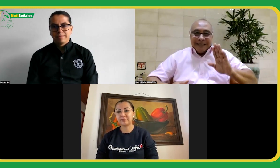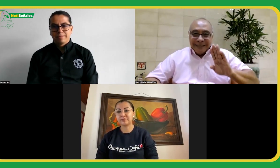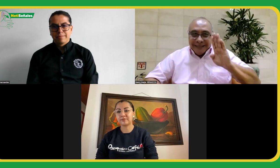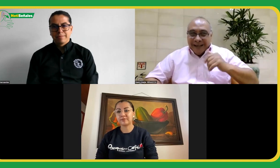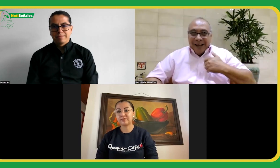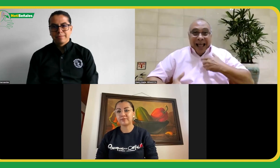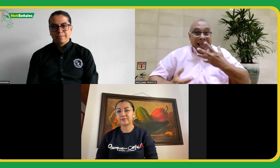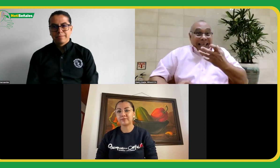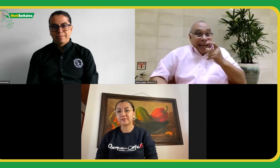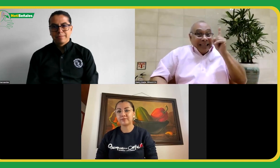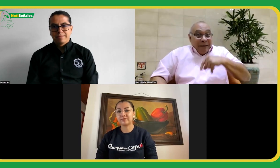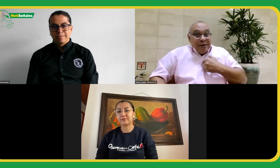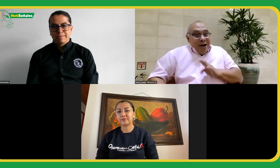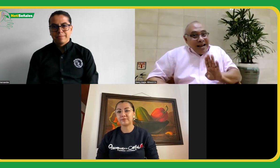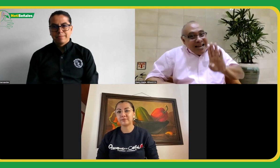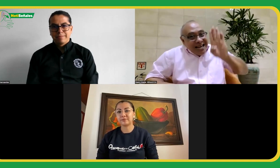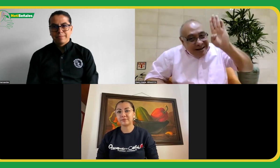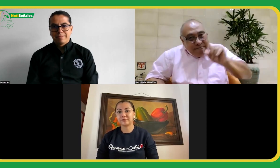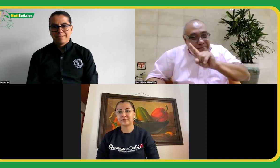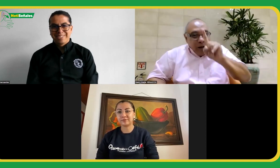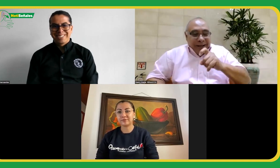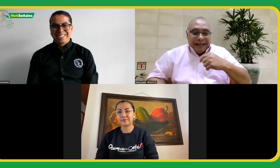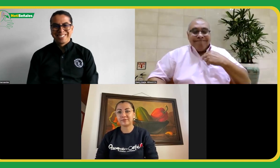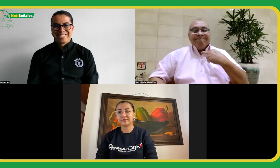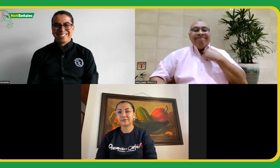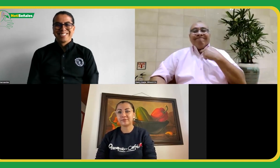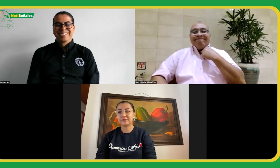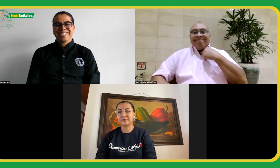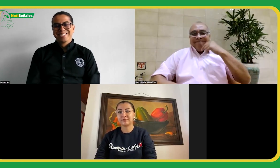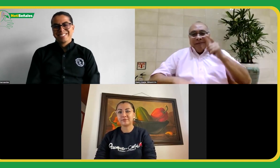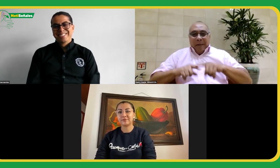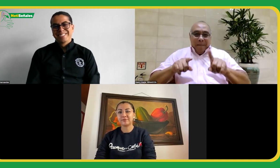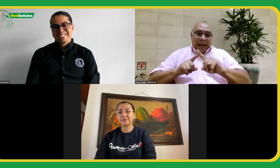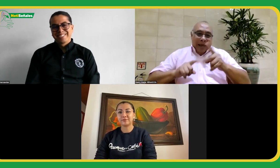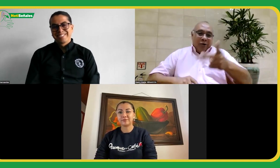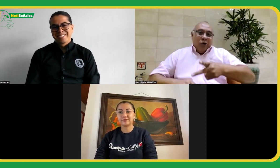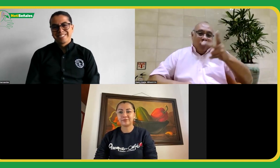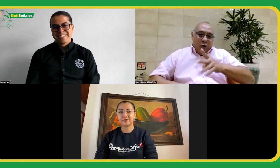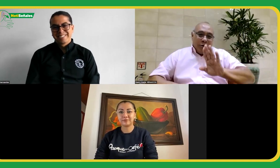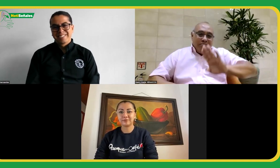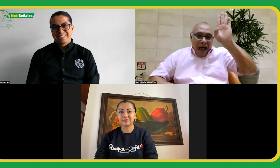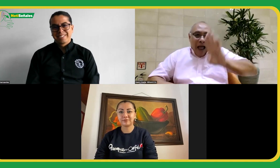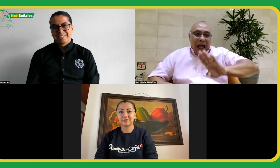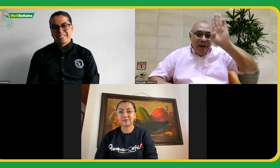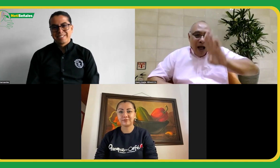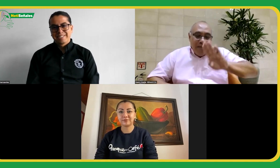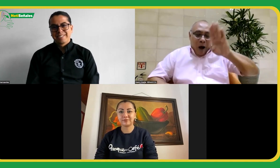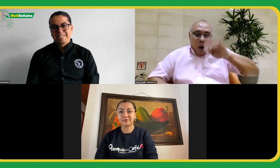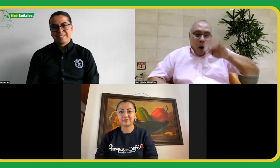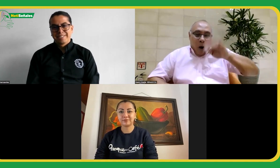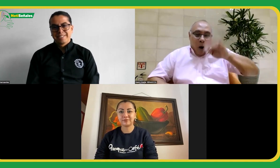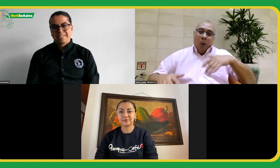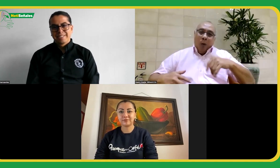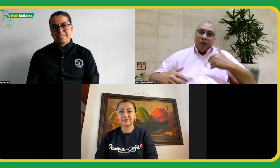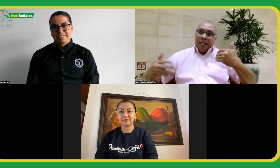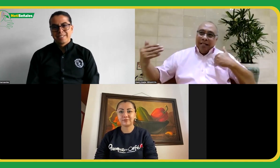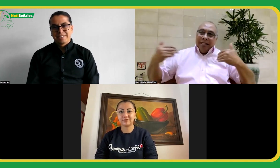me muero de ganas de participar y hacer preguntas pero creo que eso lo hicieron ustedes muy bien y recibí muchas felicitaciones esto es un